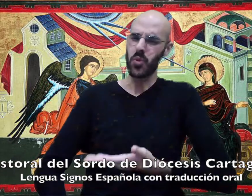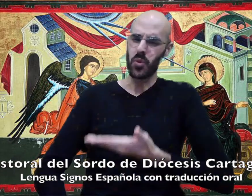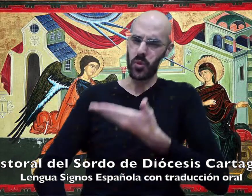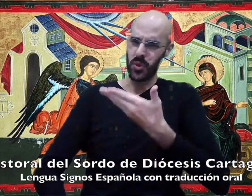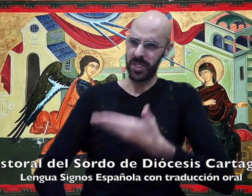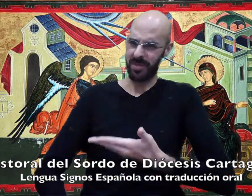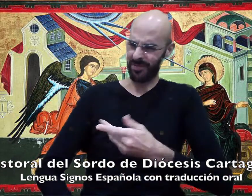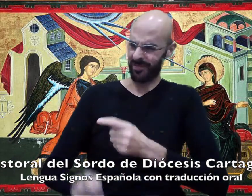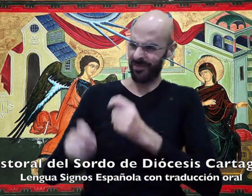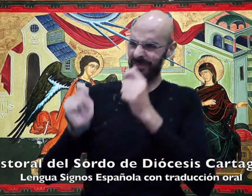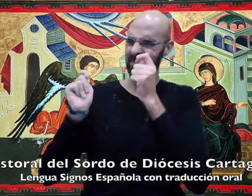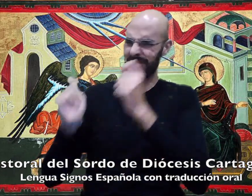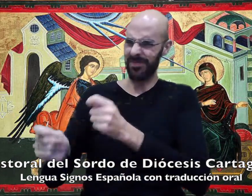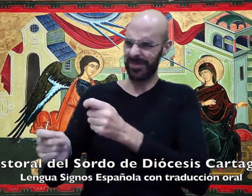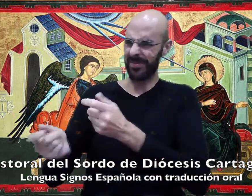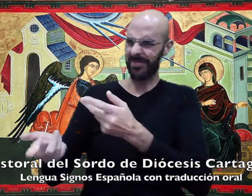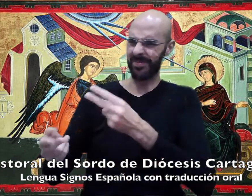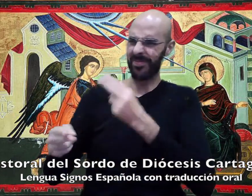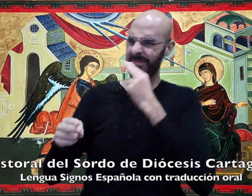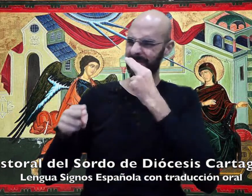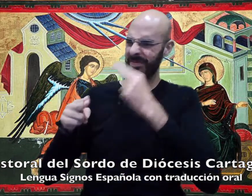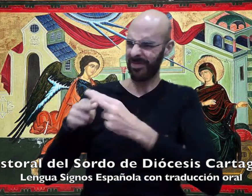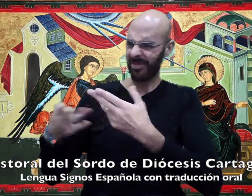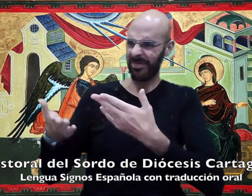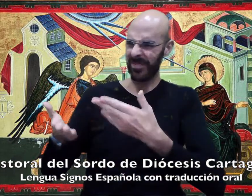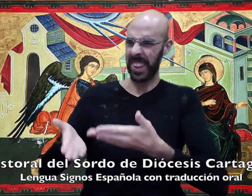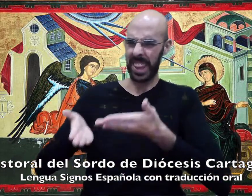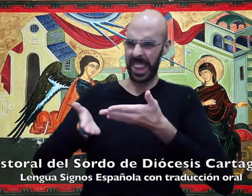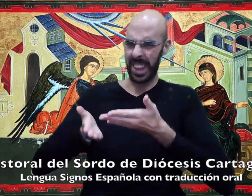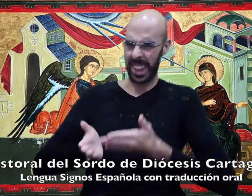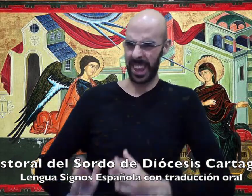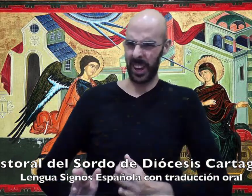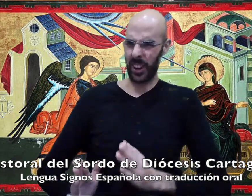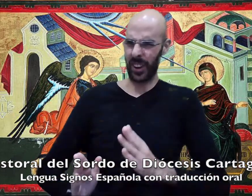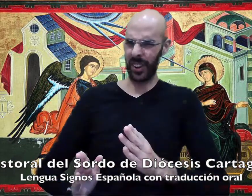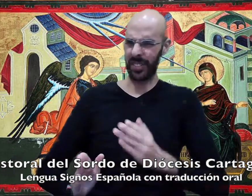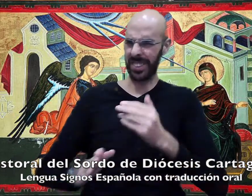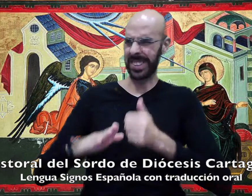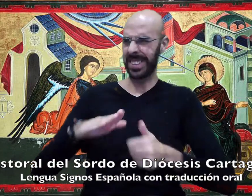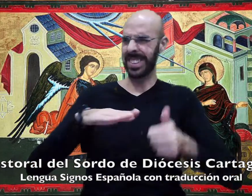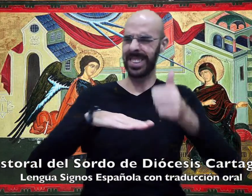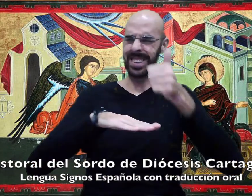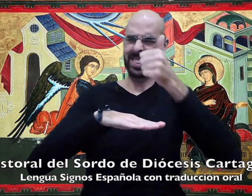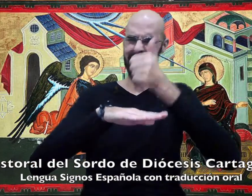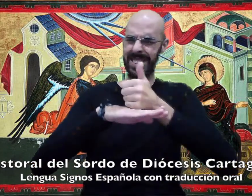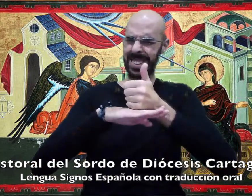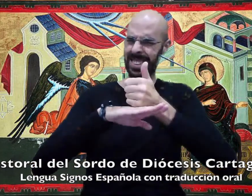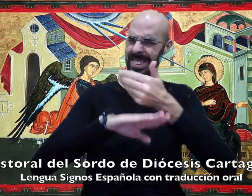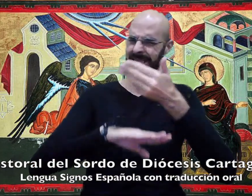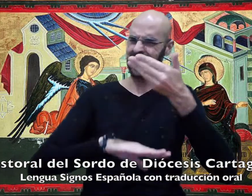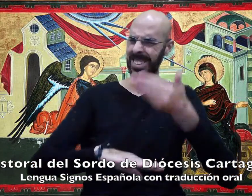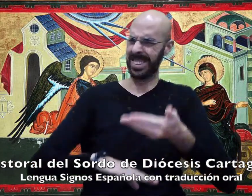Será grande. Se llamará hijo del Altísimo.